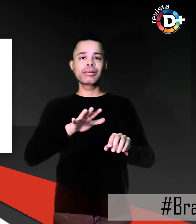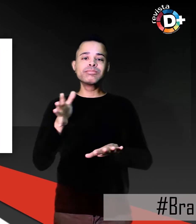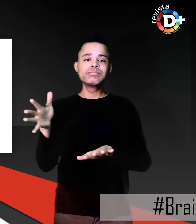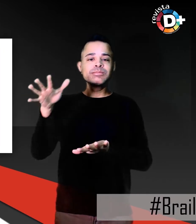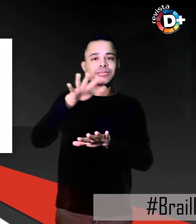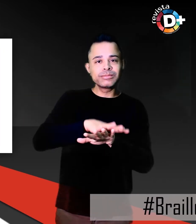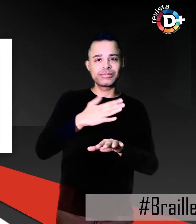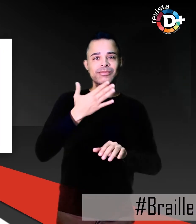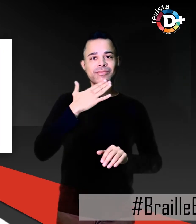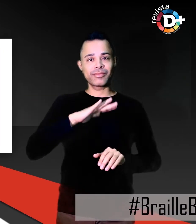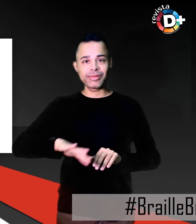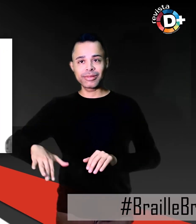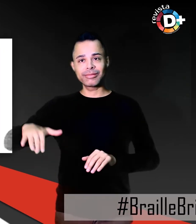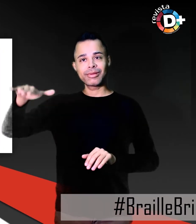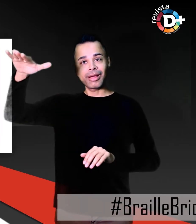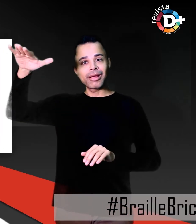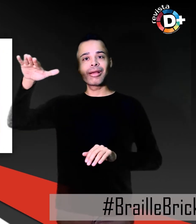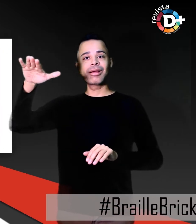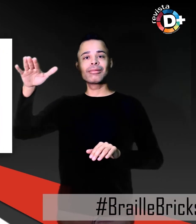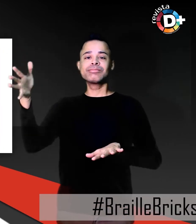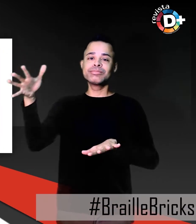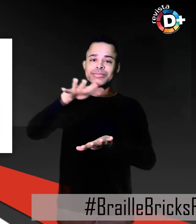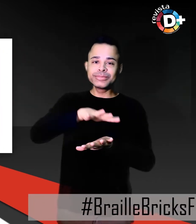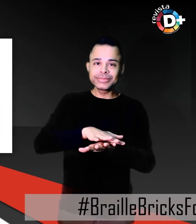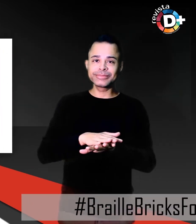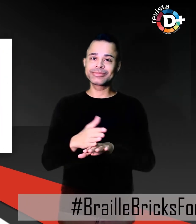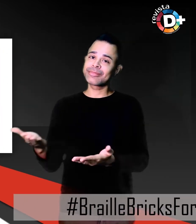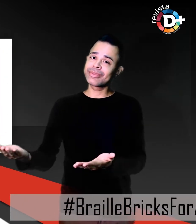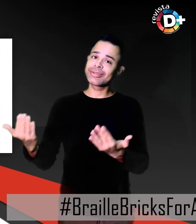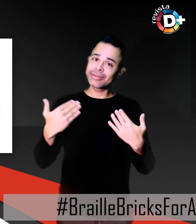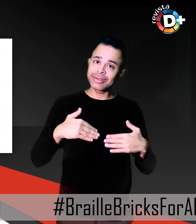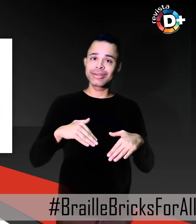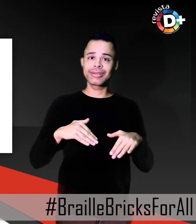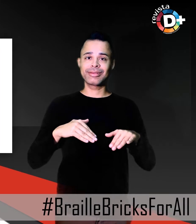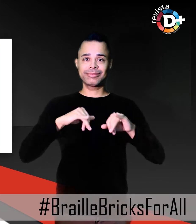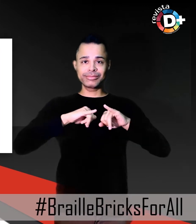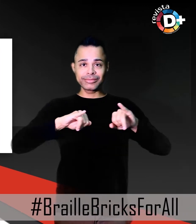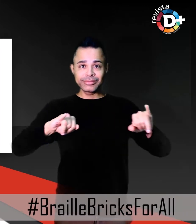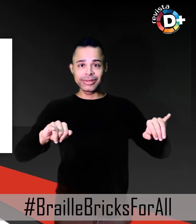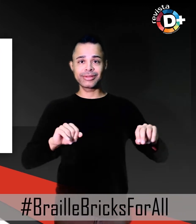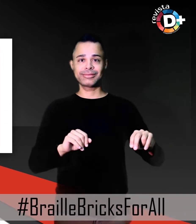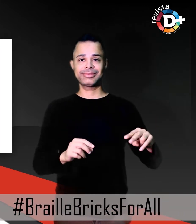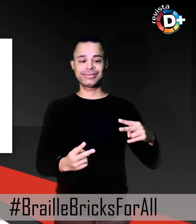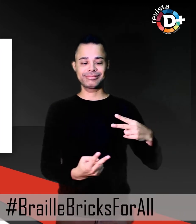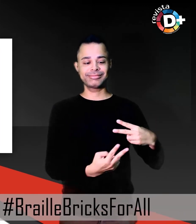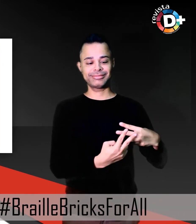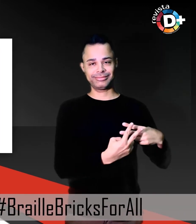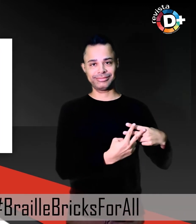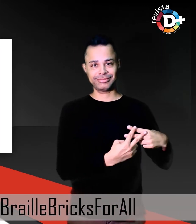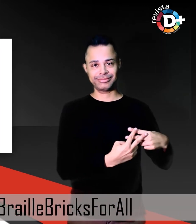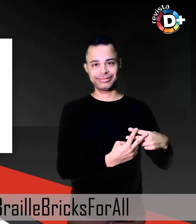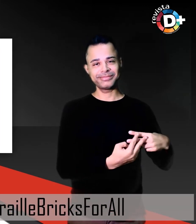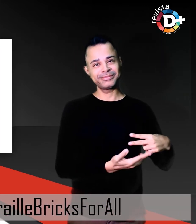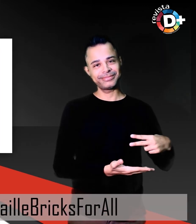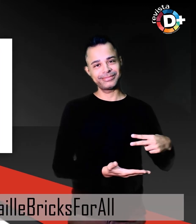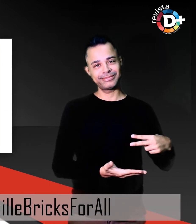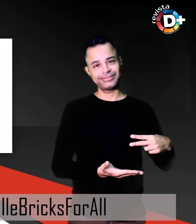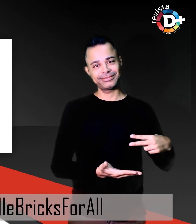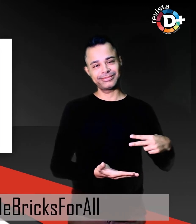adultos. Participe da campanha com a hashtag Braille Briggs For All e ajude a